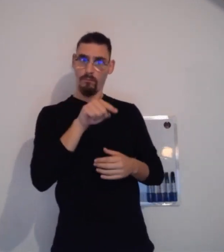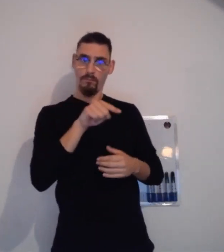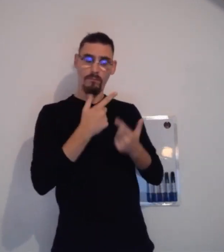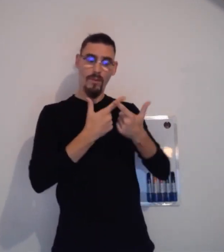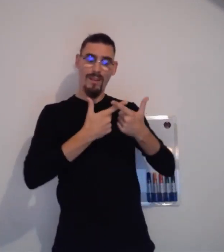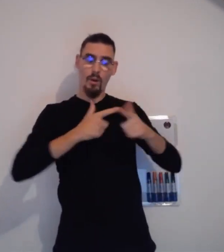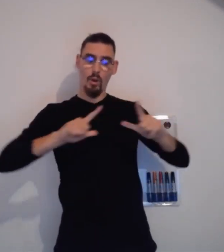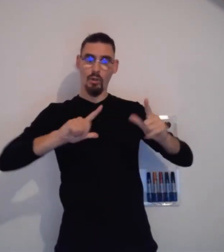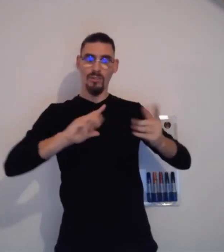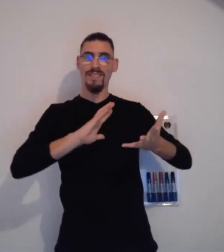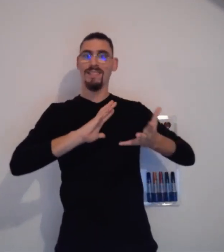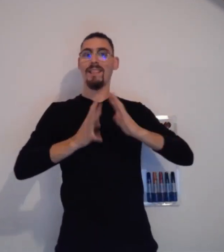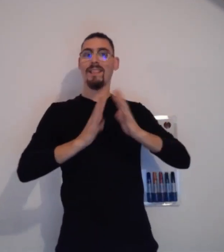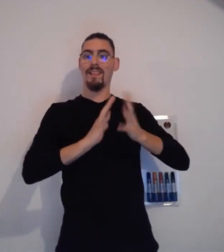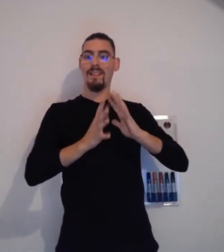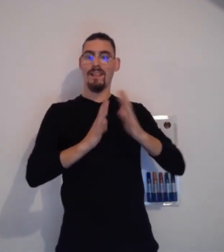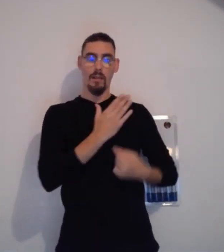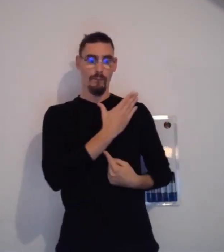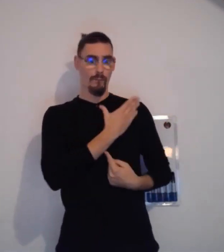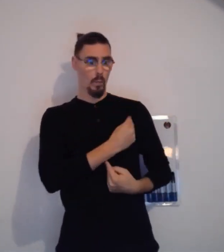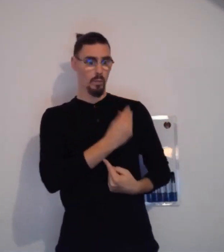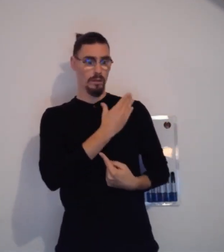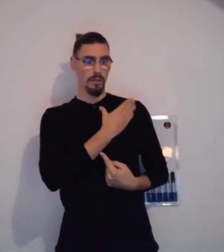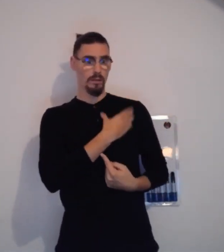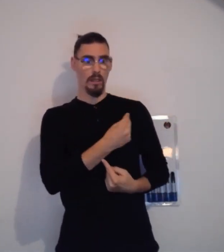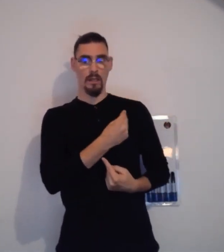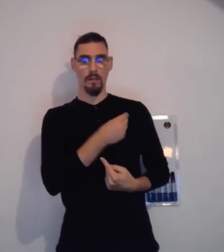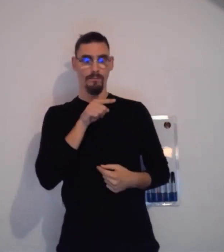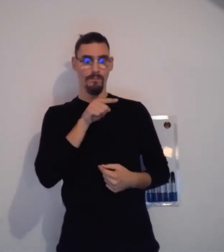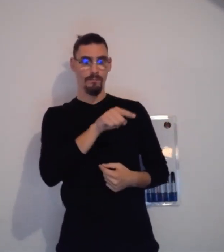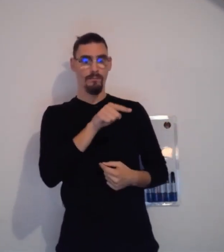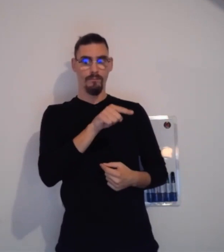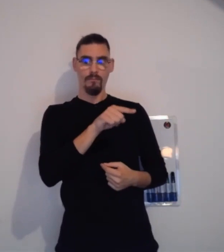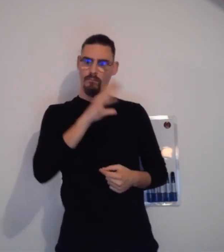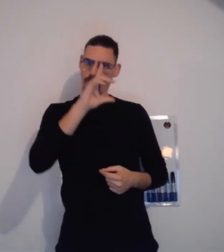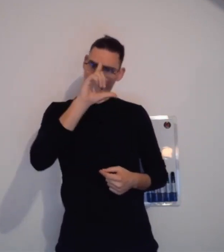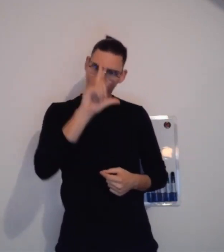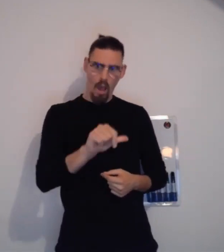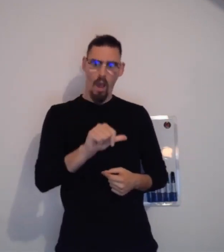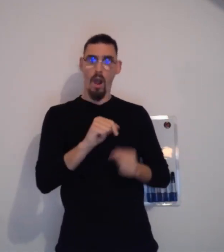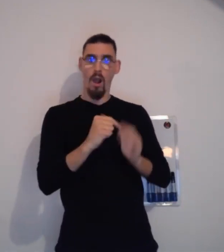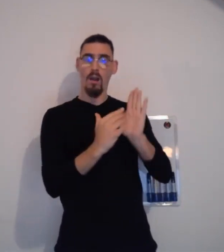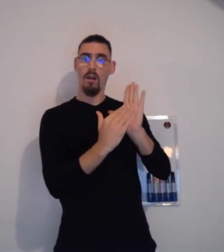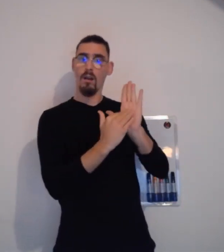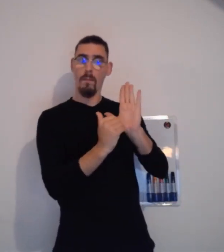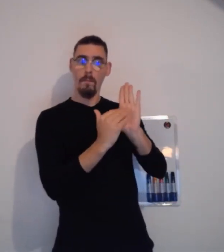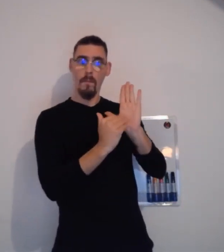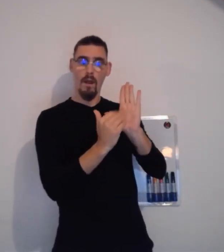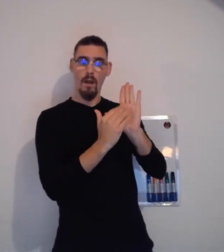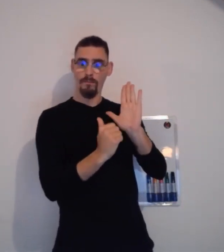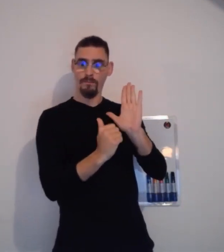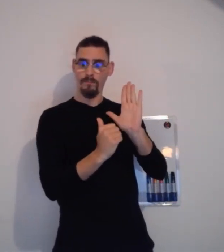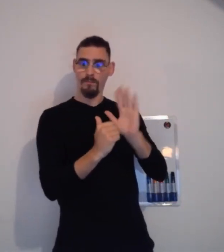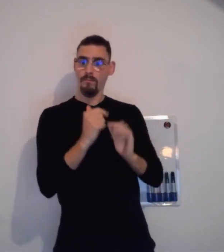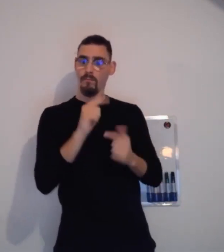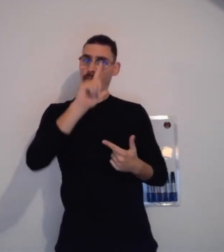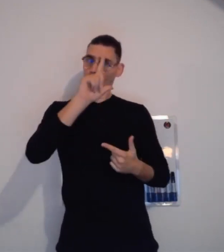? Et bien, ce qu'il faut savoir, c'est que la langue des signes française a sa propre